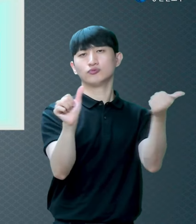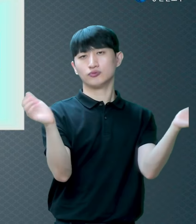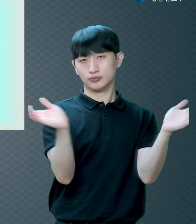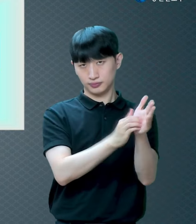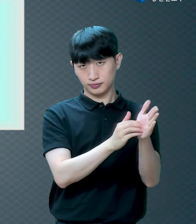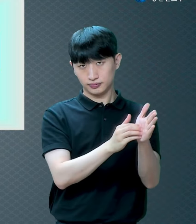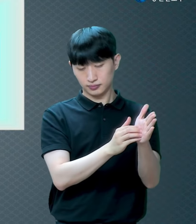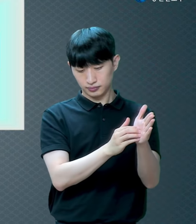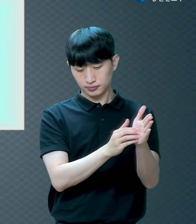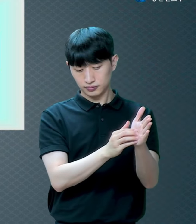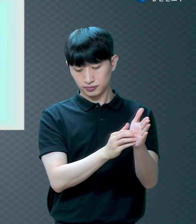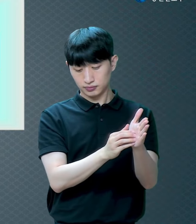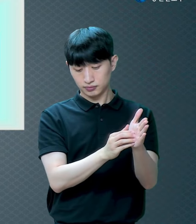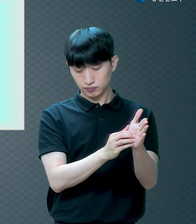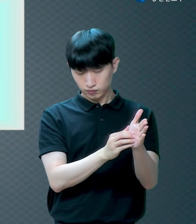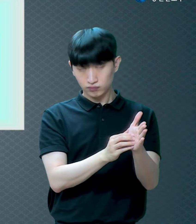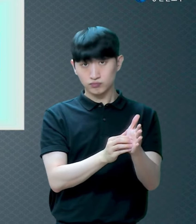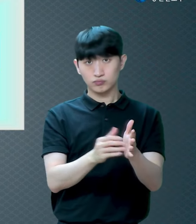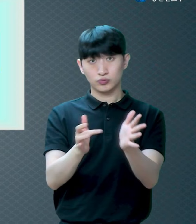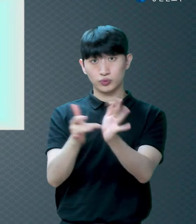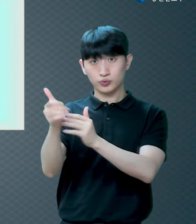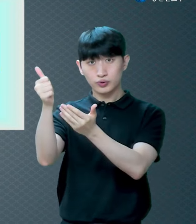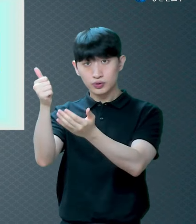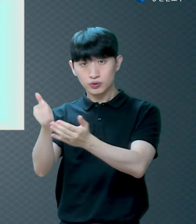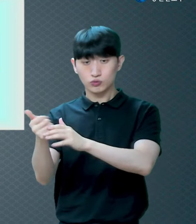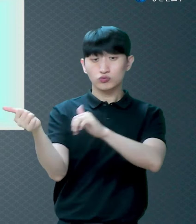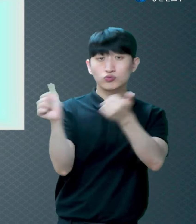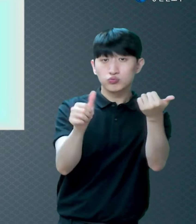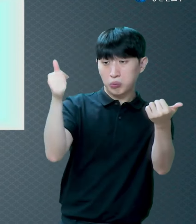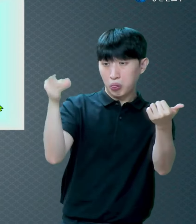한 번 죽어서 죄를 영원히 용서하셨잖아요